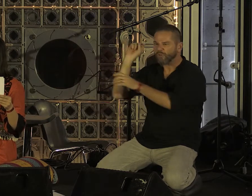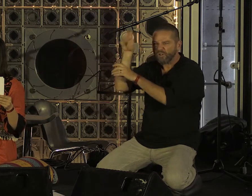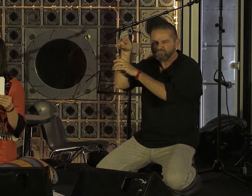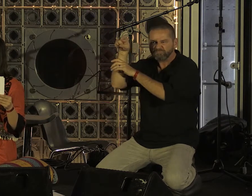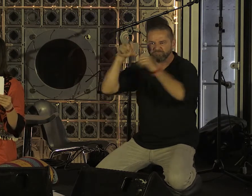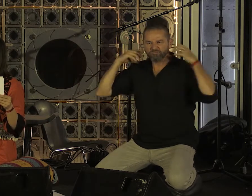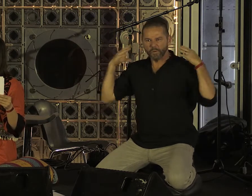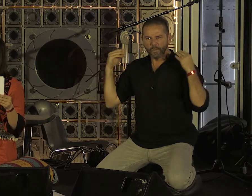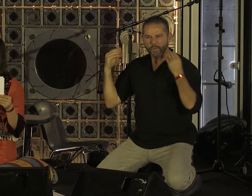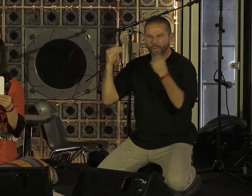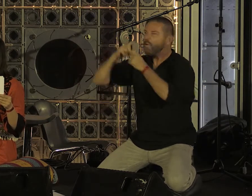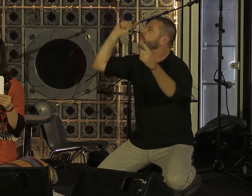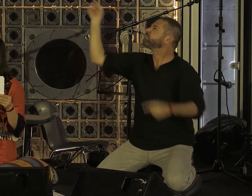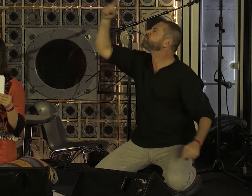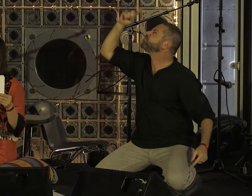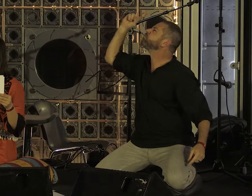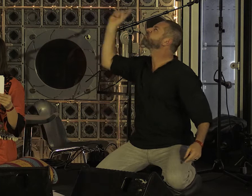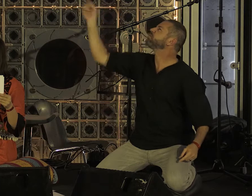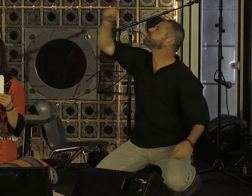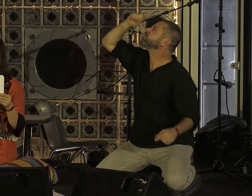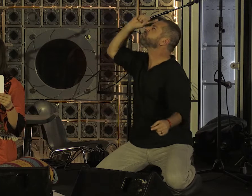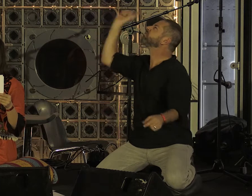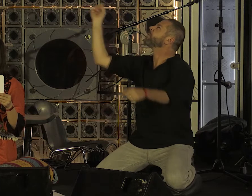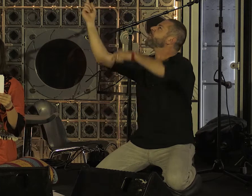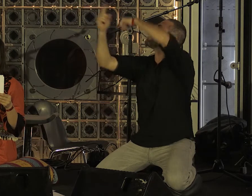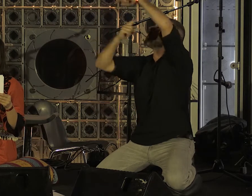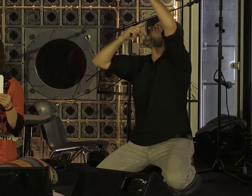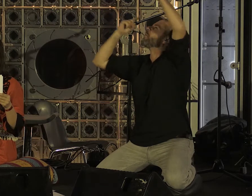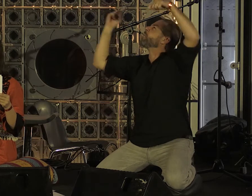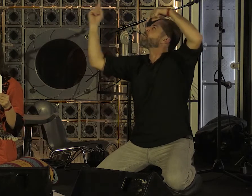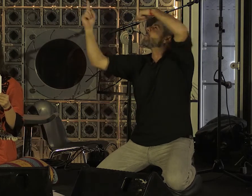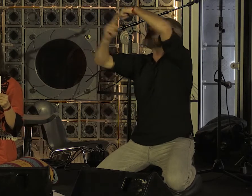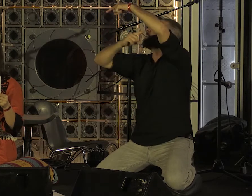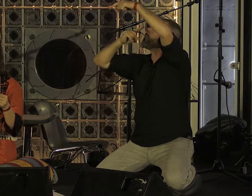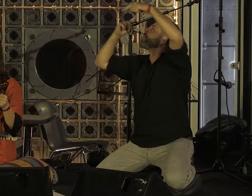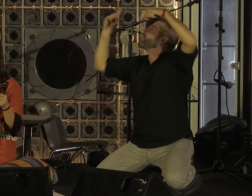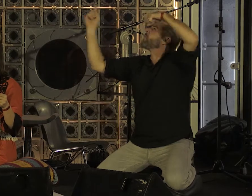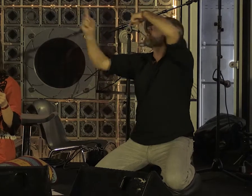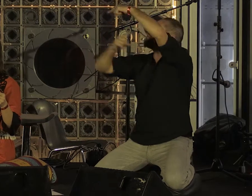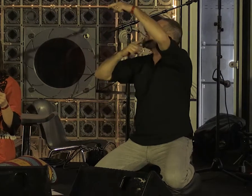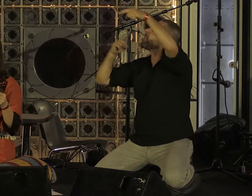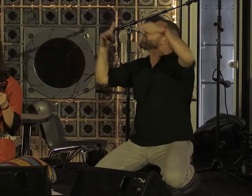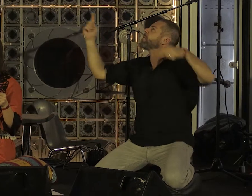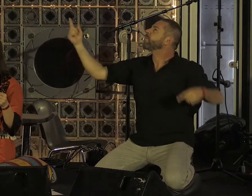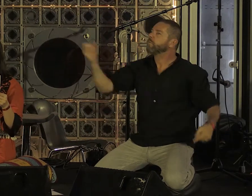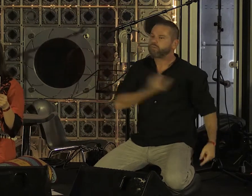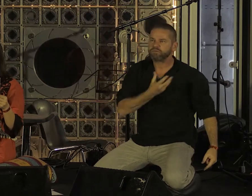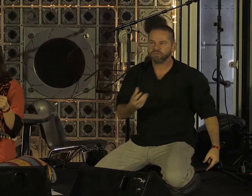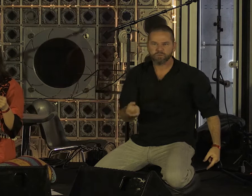ciniesque, un cœur tintinagulant de sang dans la gitane.